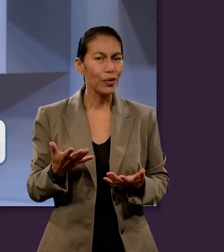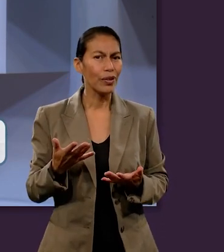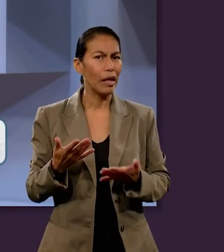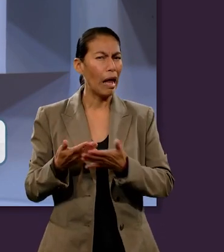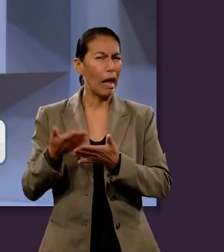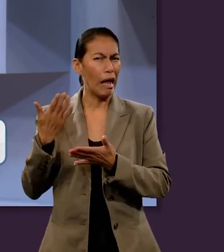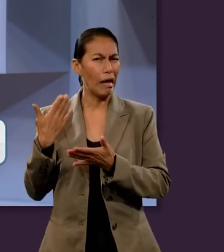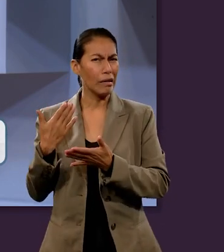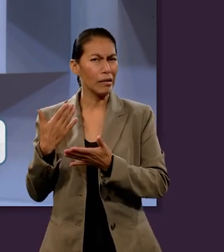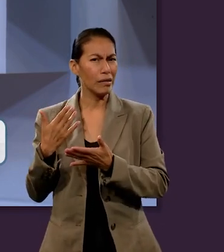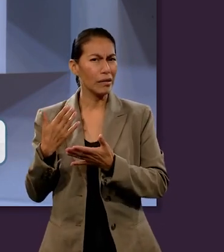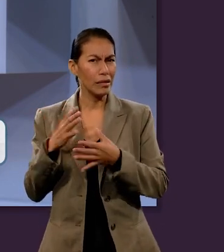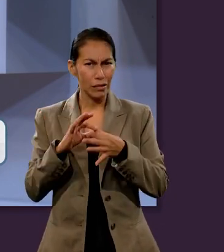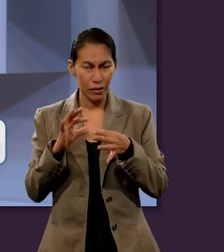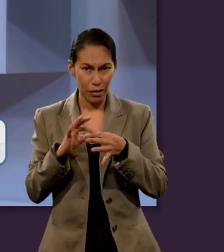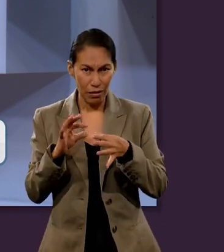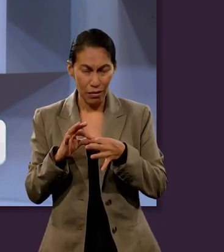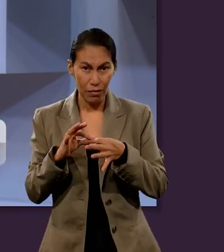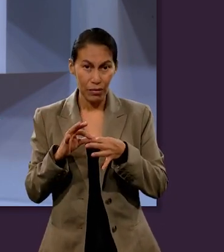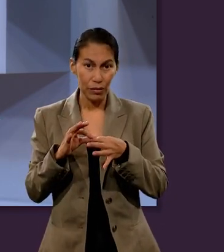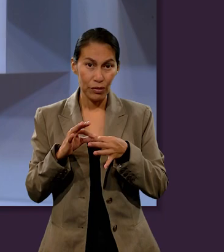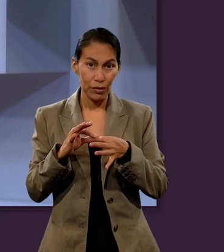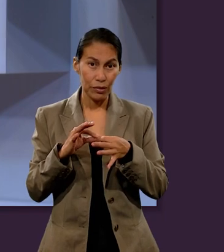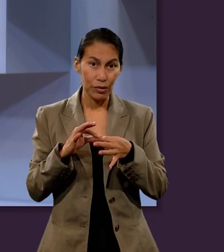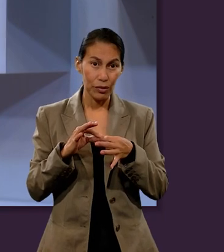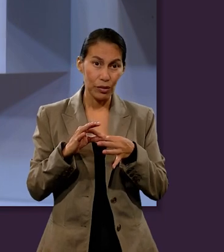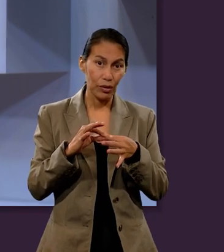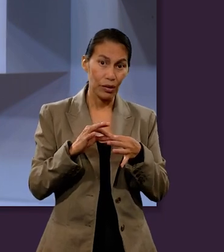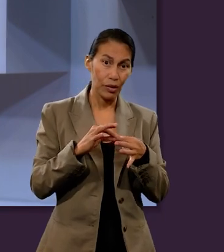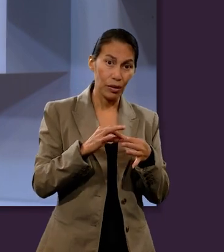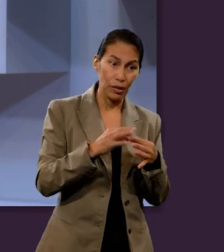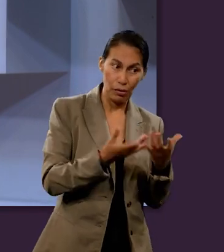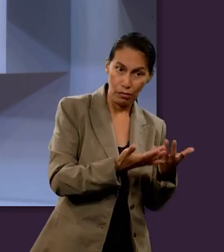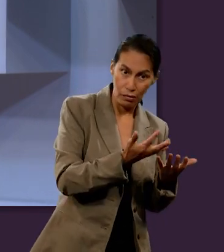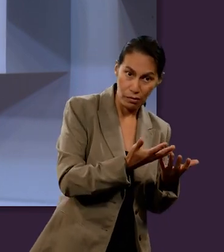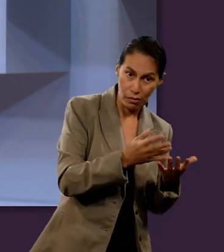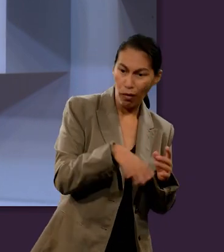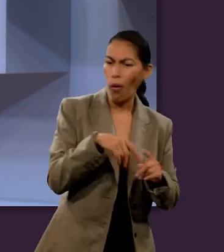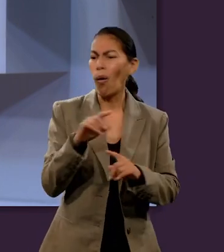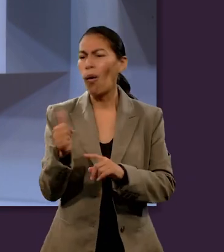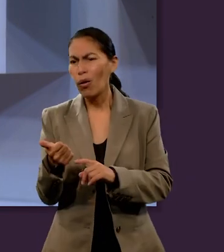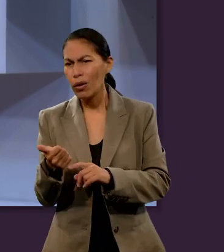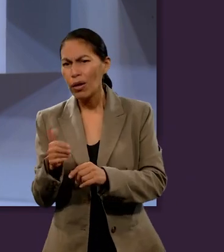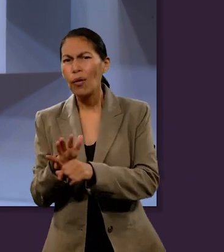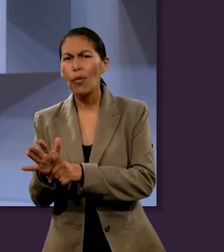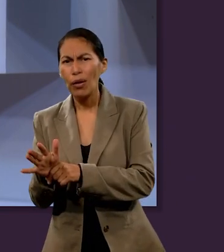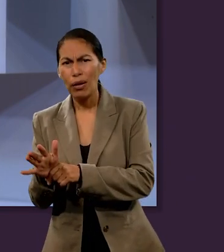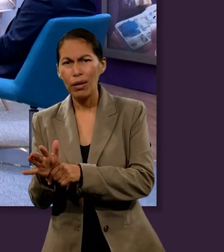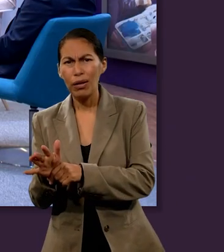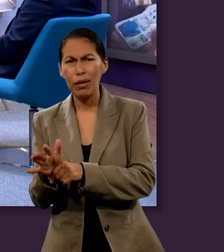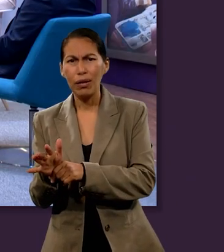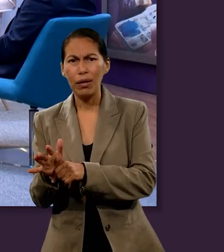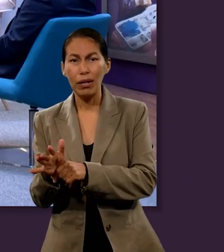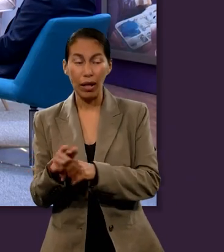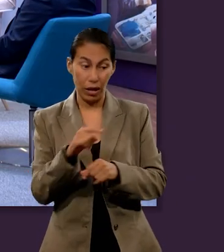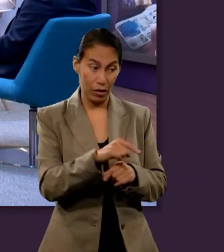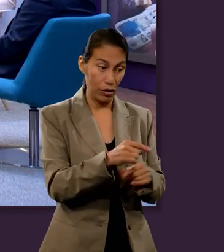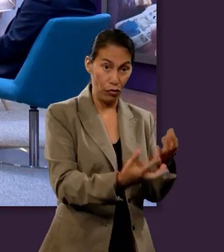Ruth en la sección anterior precisamente había mencionado la otra alternativa que existe. Si en un extremo